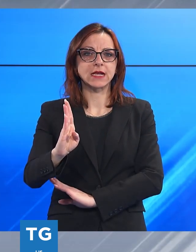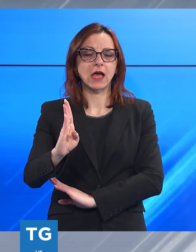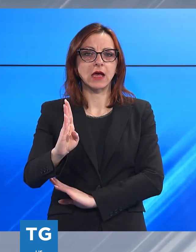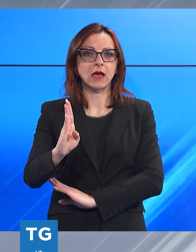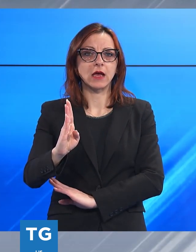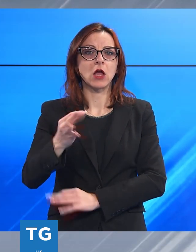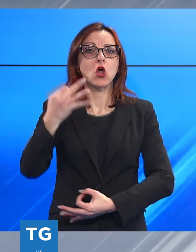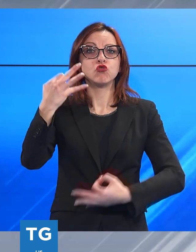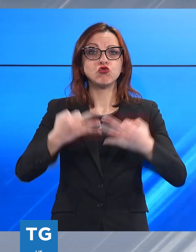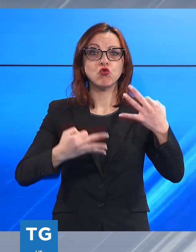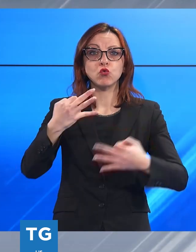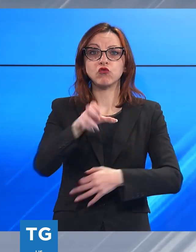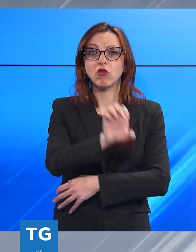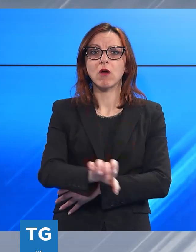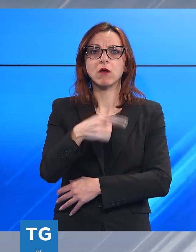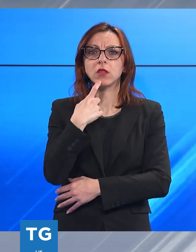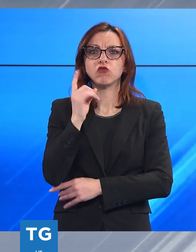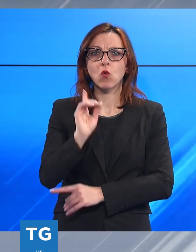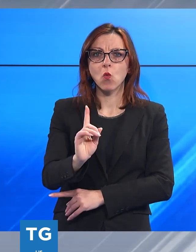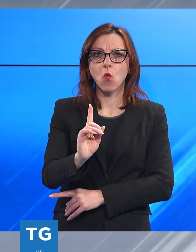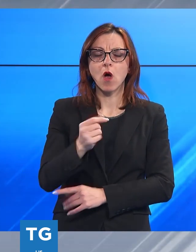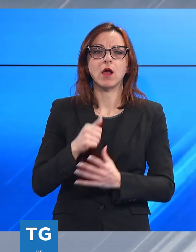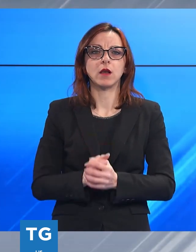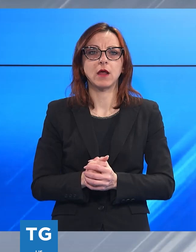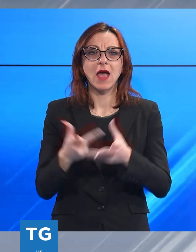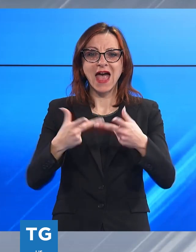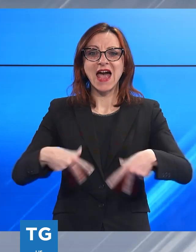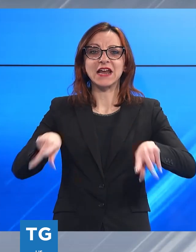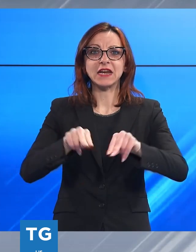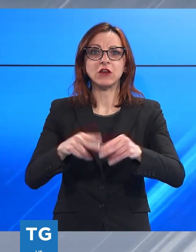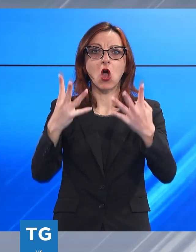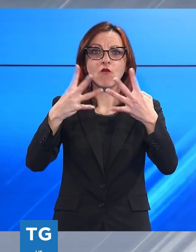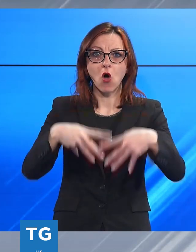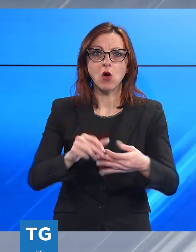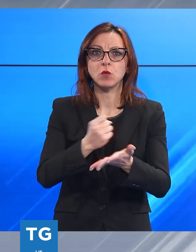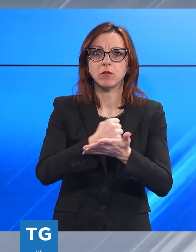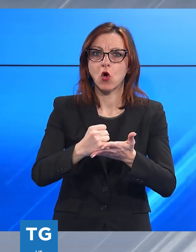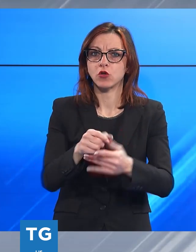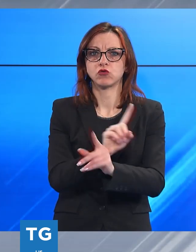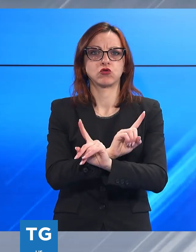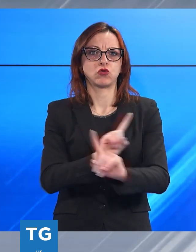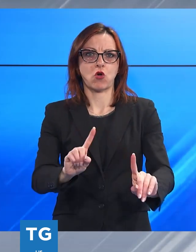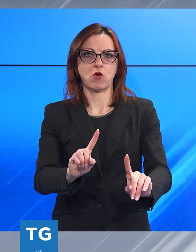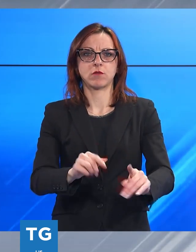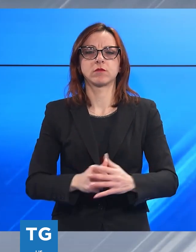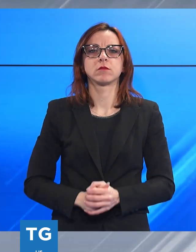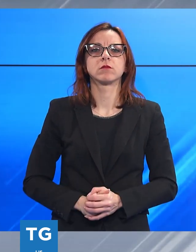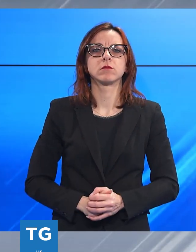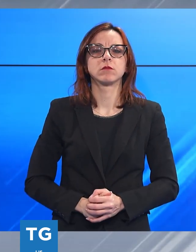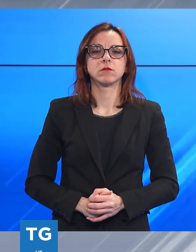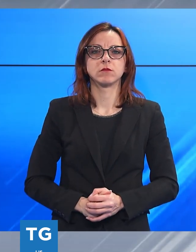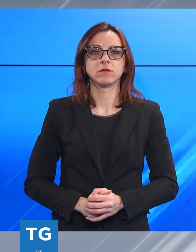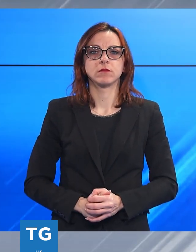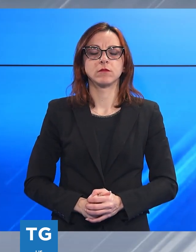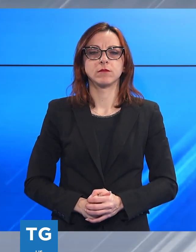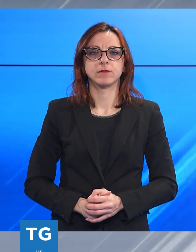Lussemburgo sostanzialmente dicono no al rinnovo automatico delle concessioni, ma sentiamo tutto nel servizio